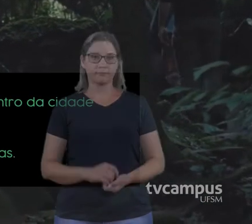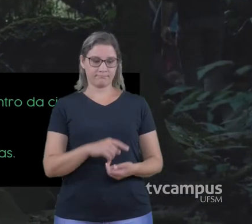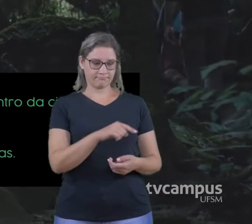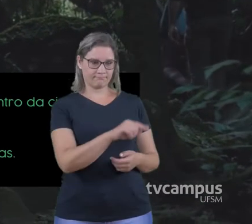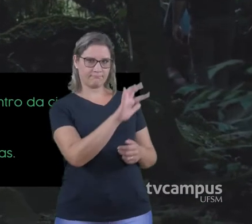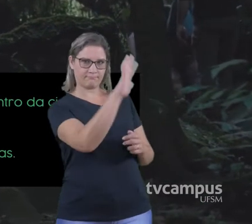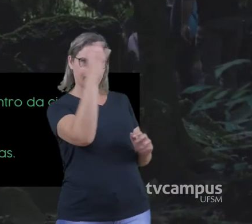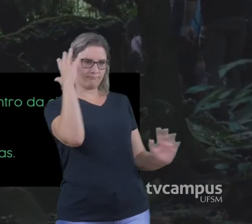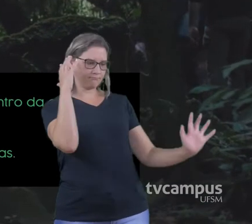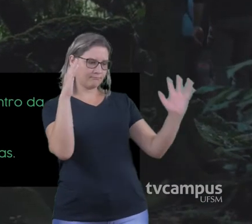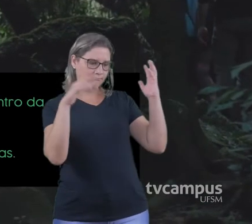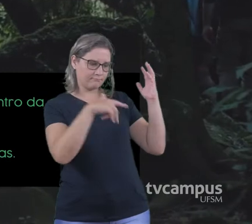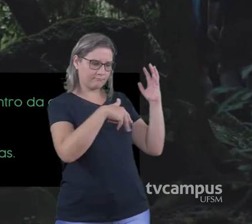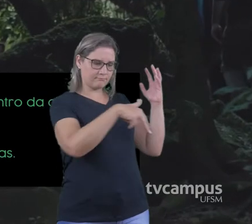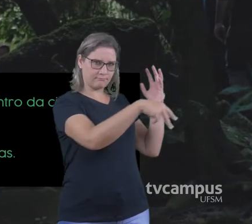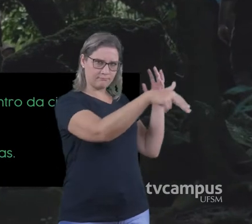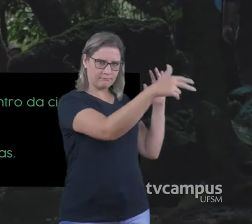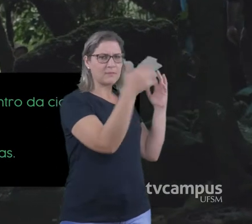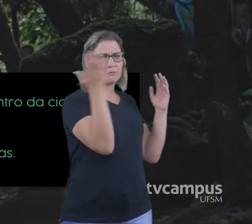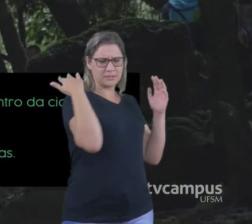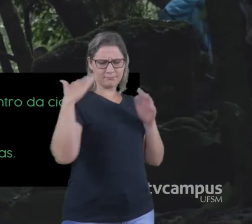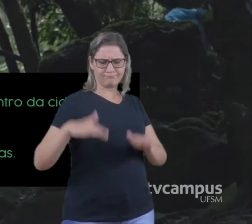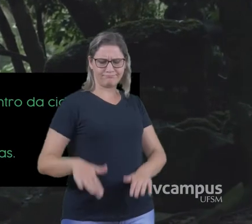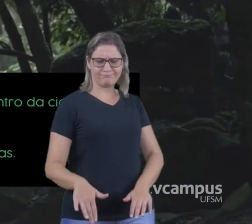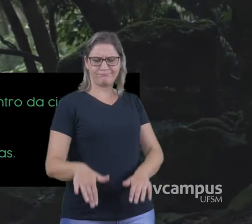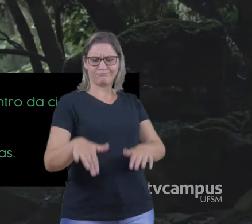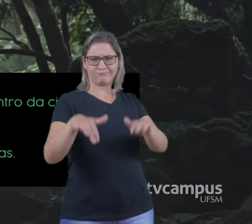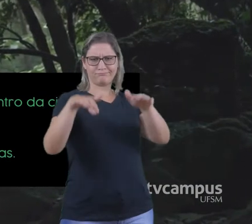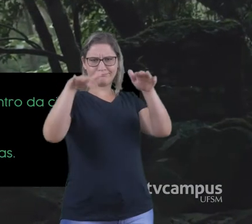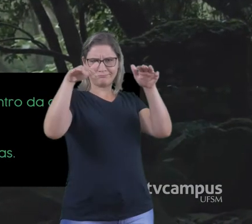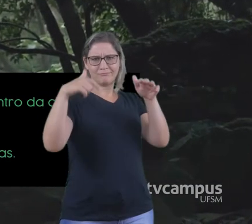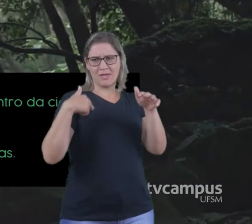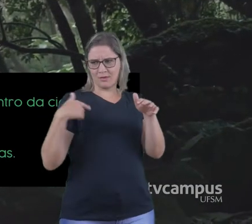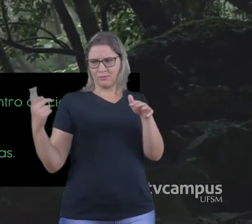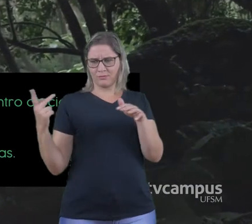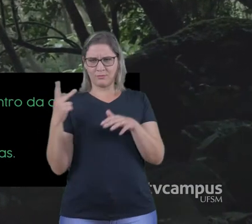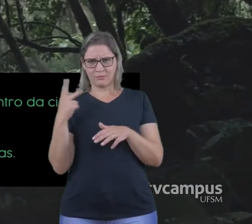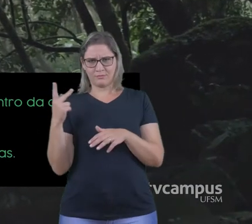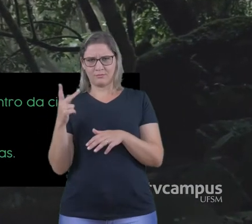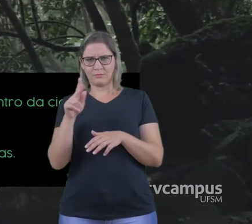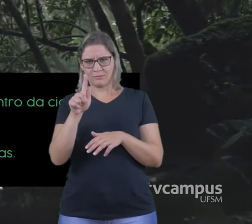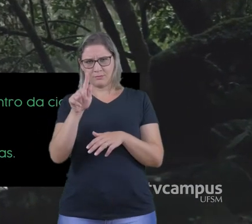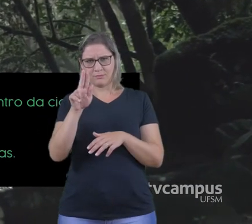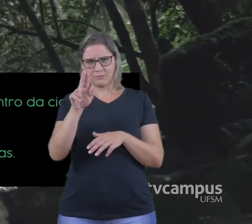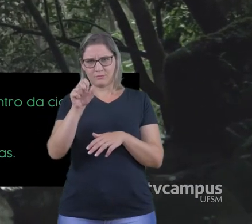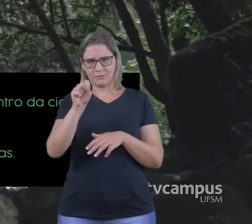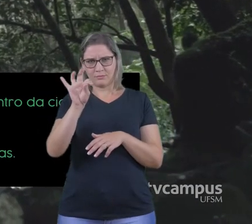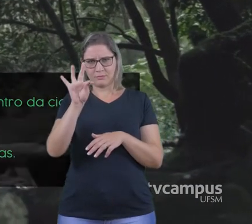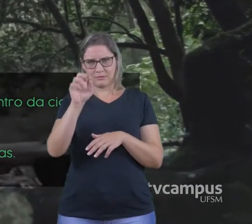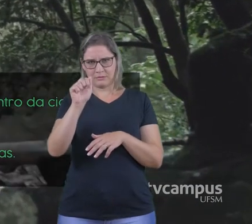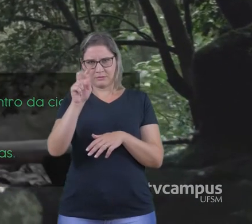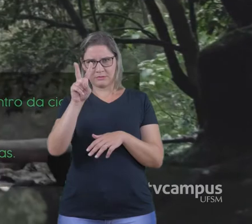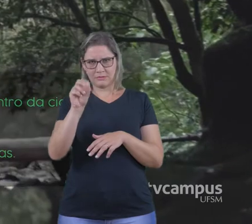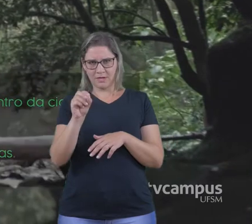Essas trilhas Nós já fazíamos como brincadeira de criança Eu e o Gustavo Somos nativos aqui de Agudo